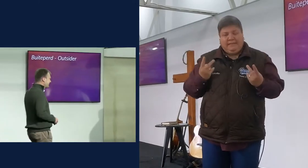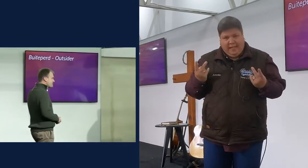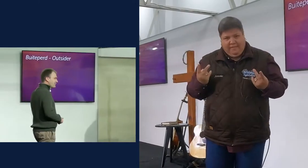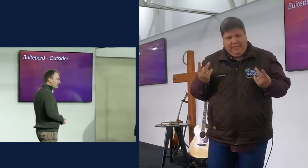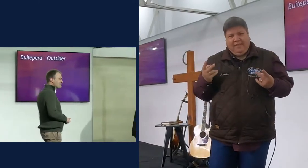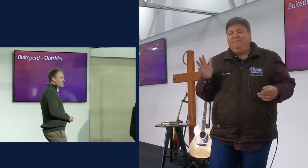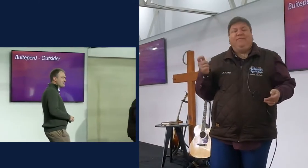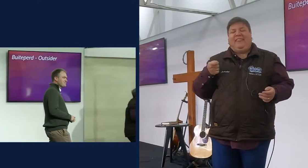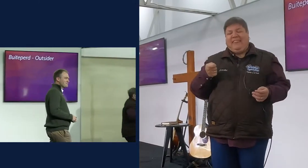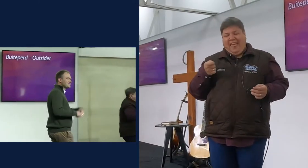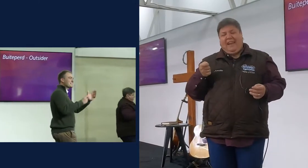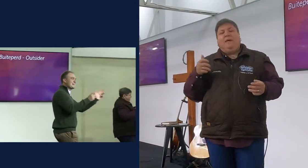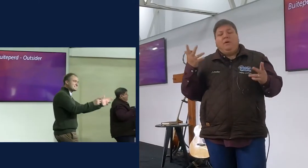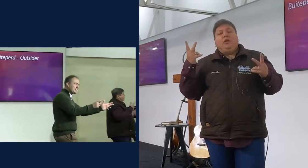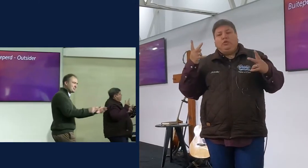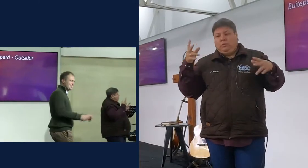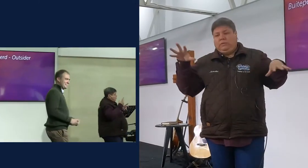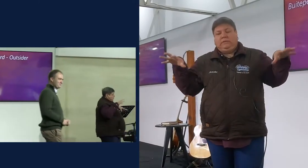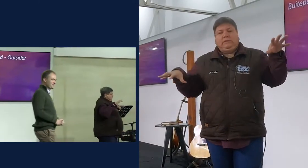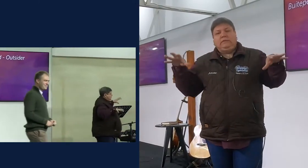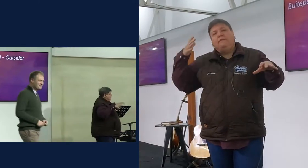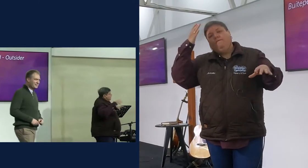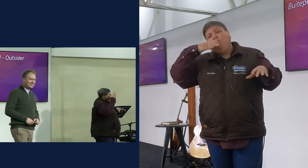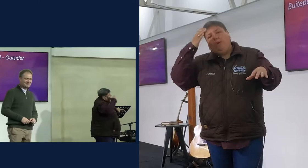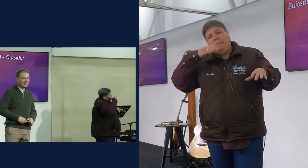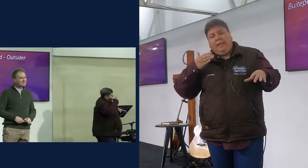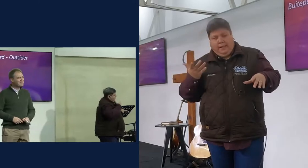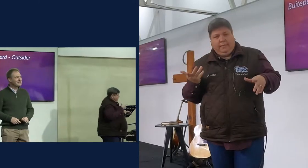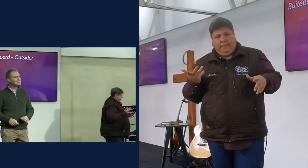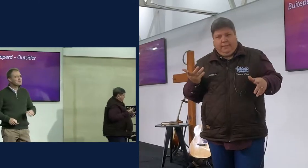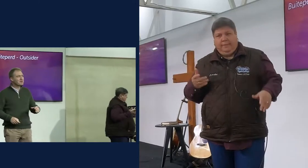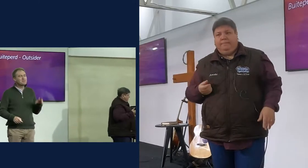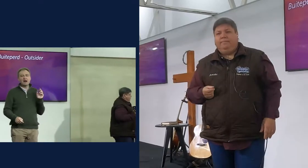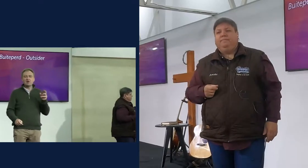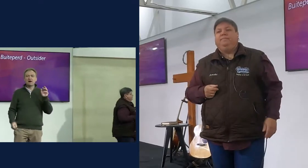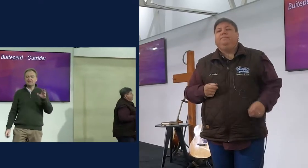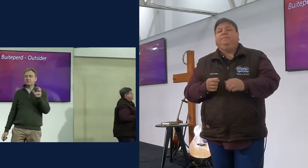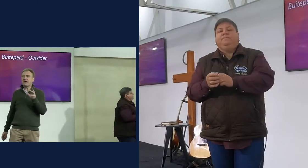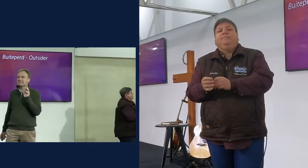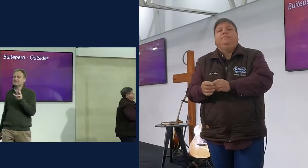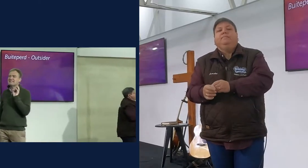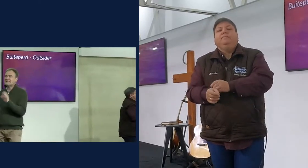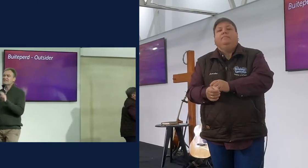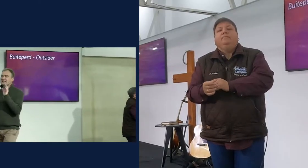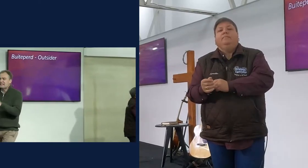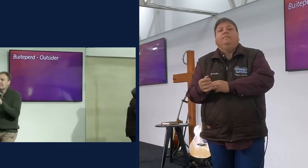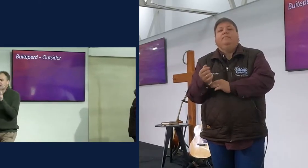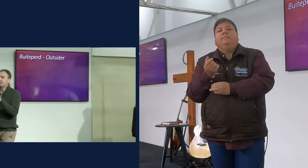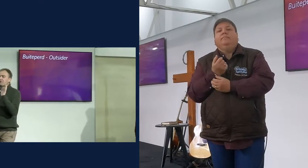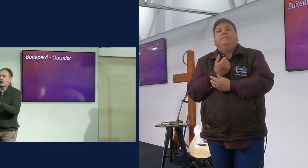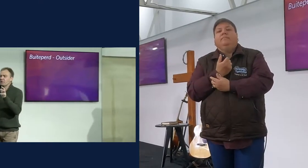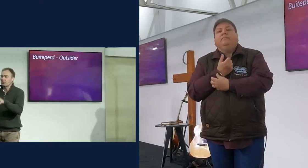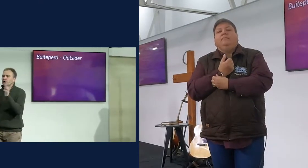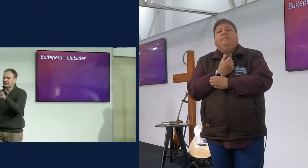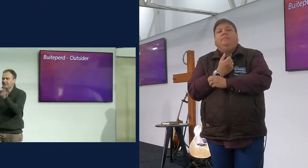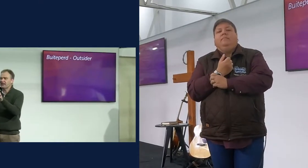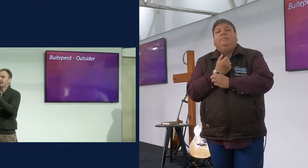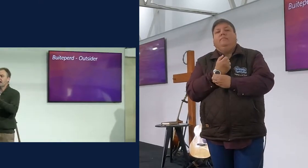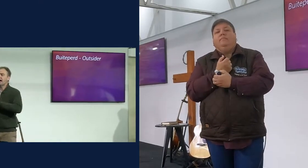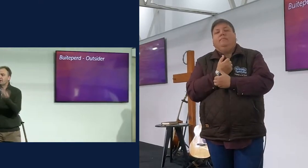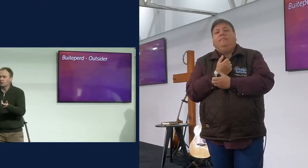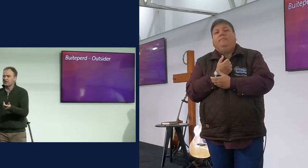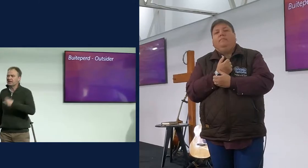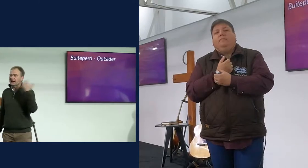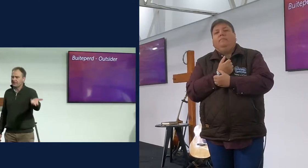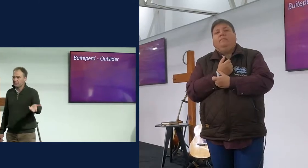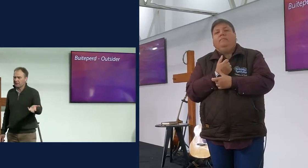Dis net een grapje, hoor. Dis net een illustratie, vir die wille daar. so, maar een buiteperd is die een wat jy nie verwacht behoor te wen